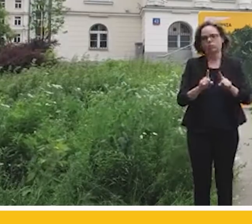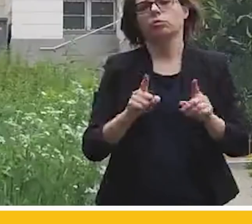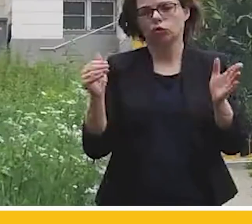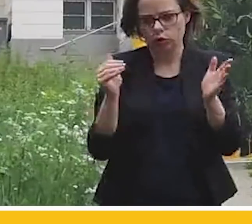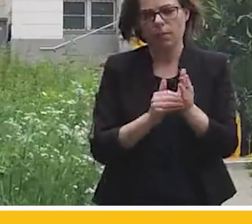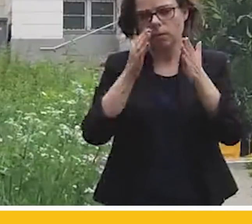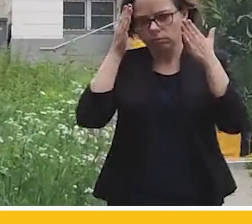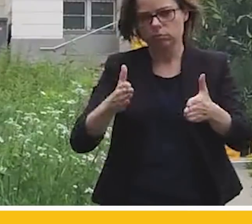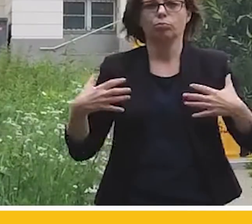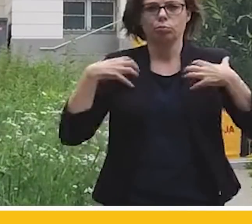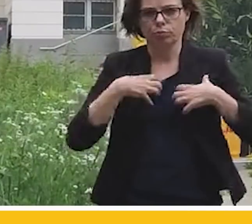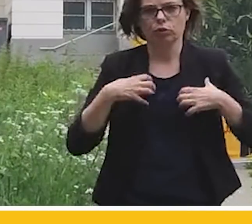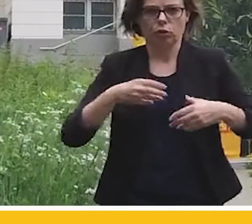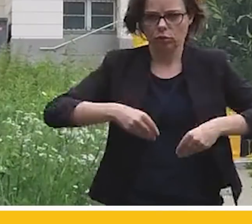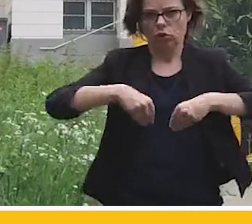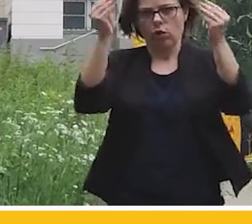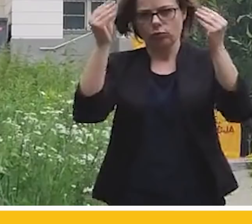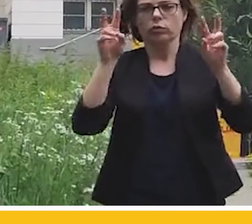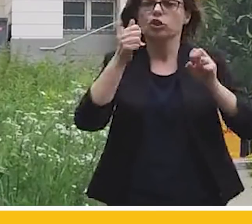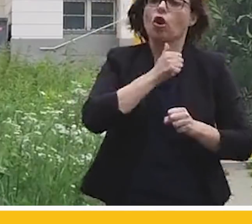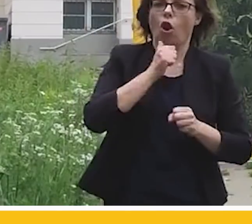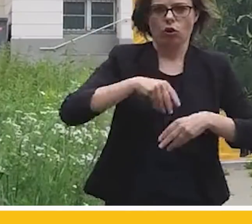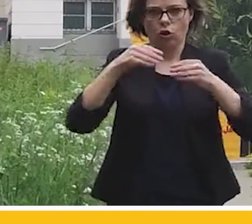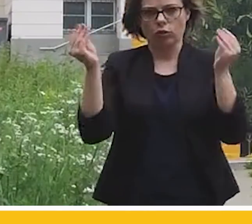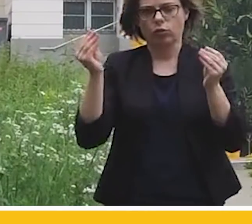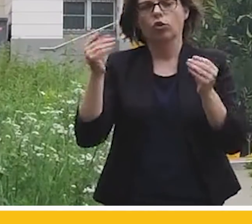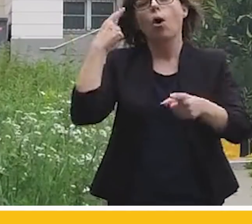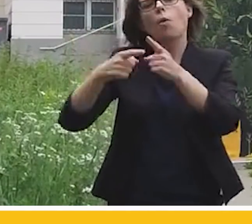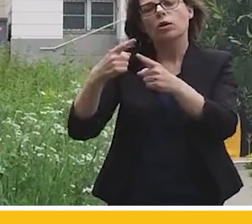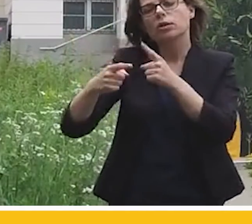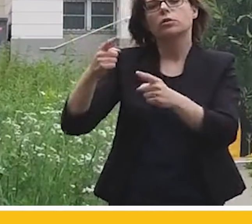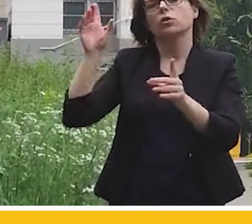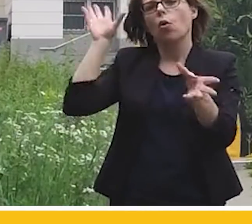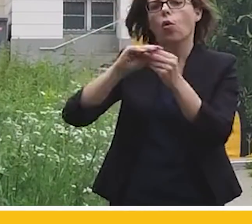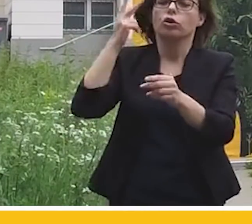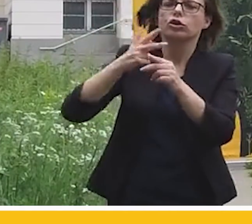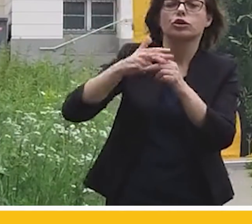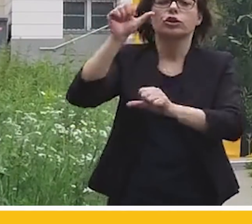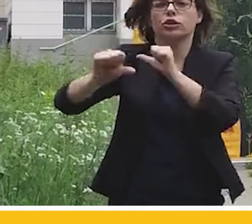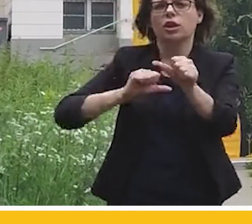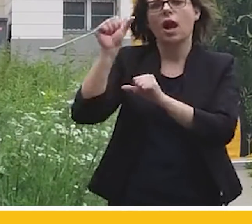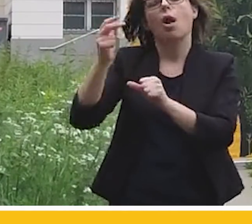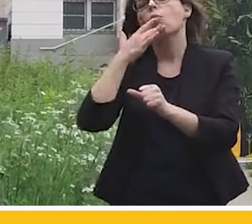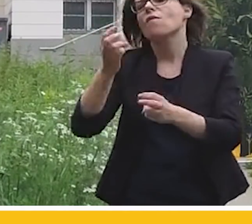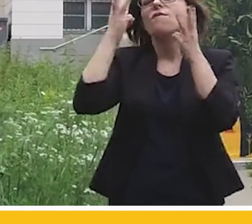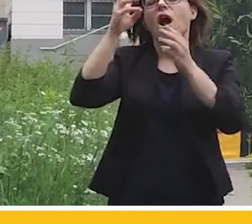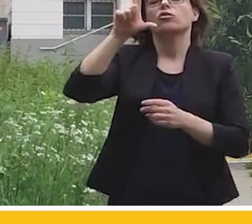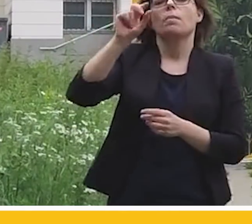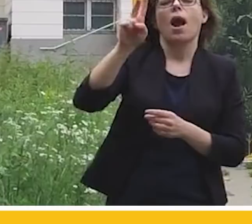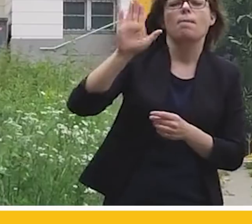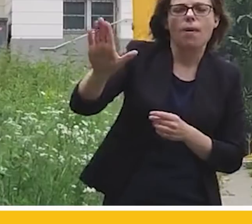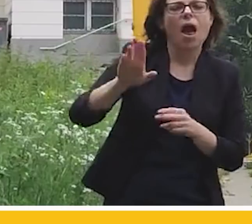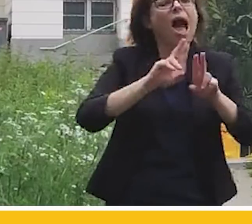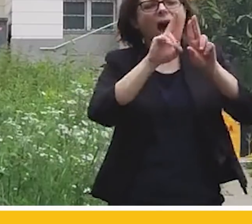Koniec z tym, że politycy mówili nam przez 30 lat, najważniejszy jest PKB, a wszystko